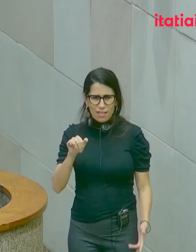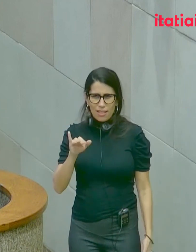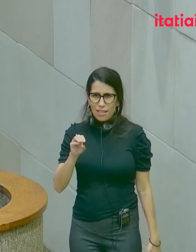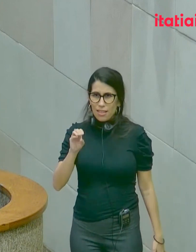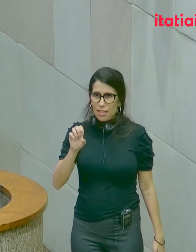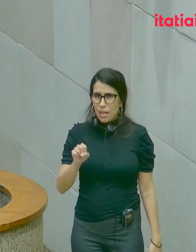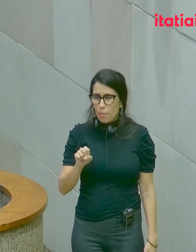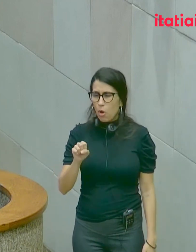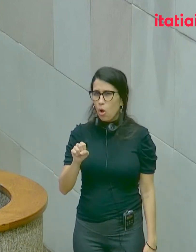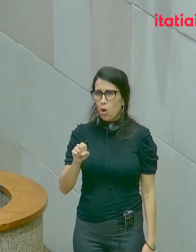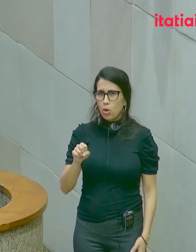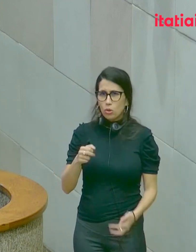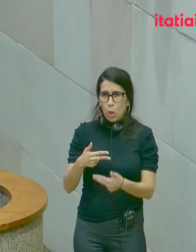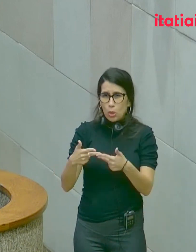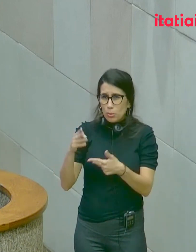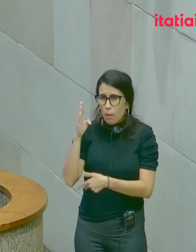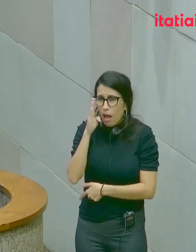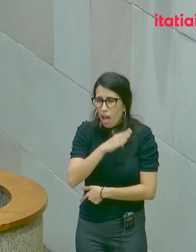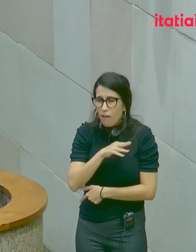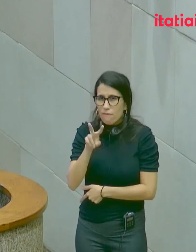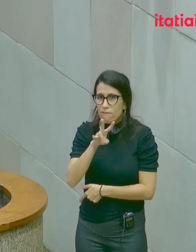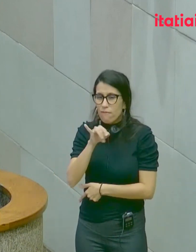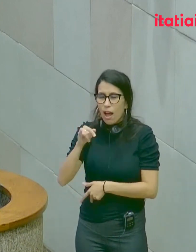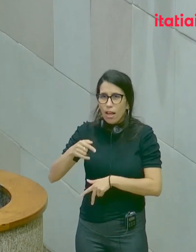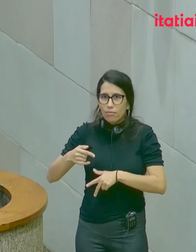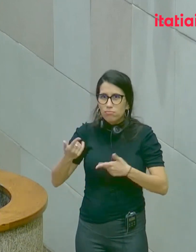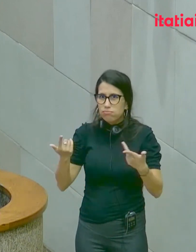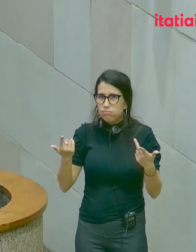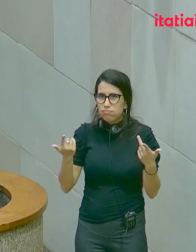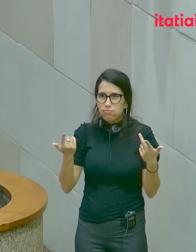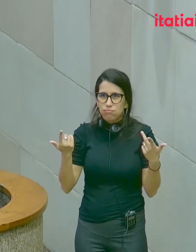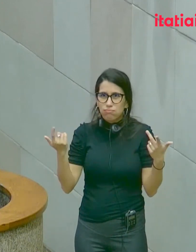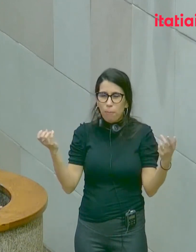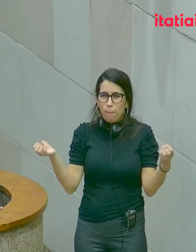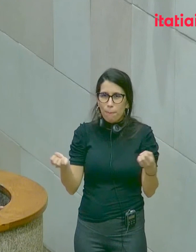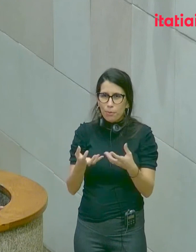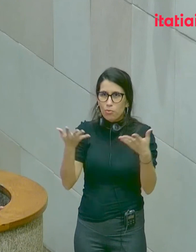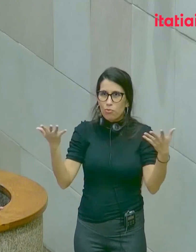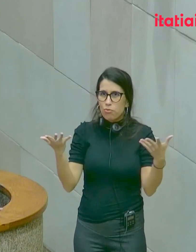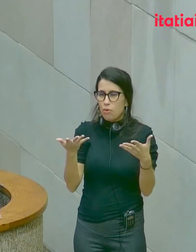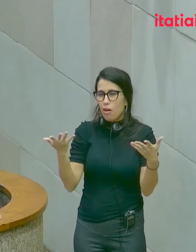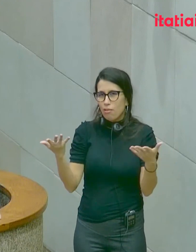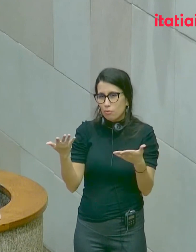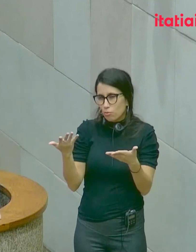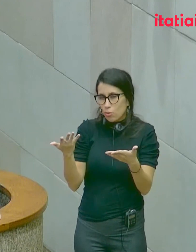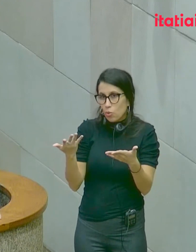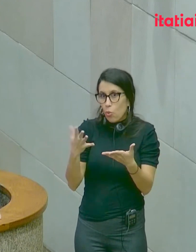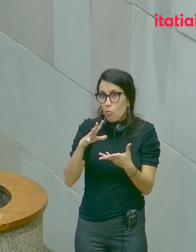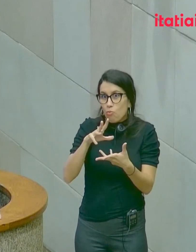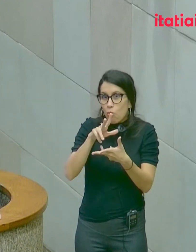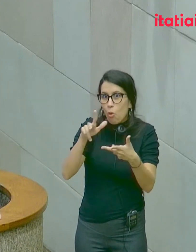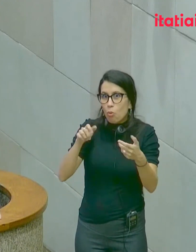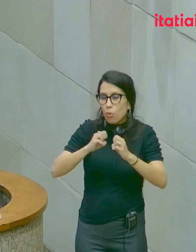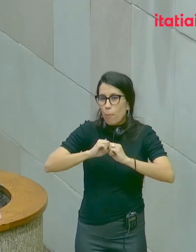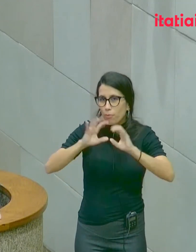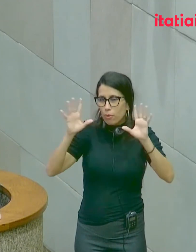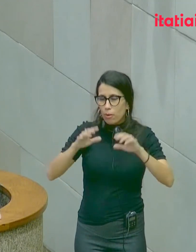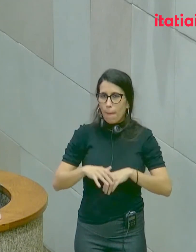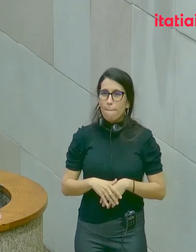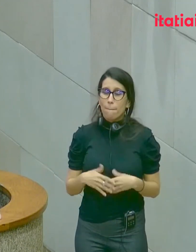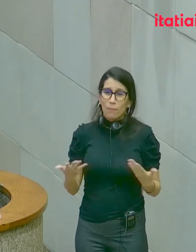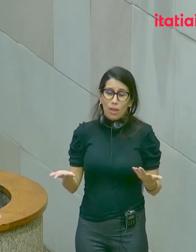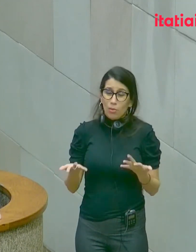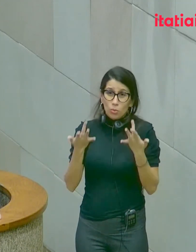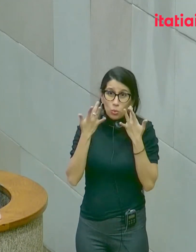comparecer ou irá comparecer no final dos tempos. Eu não sei bem, a estas alturas, não me